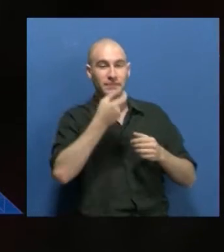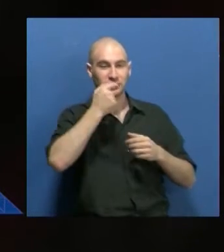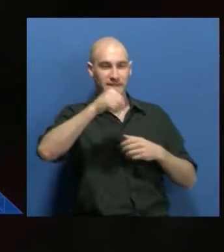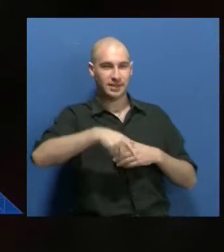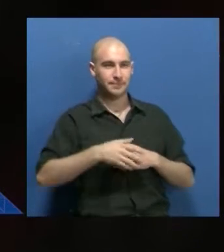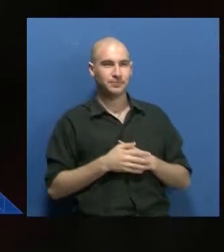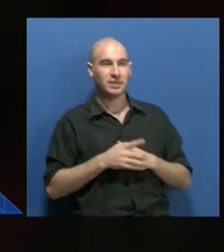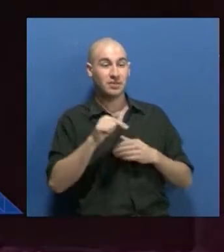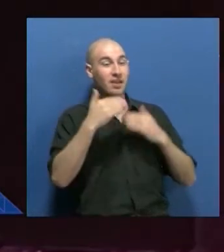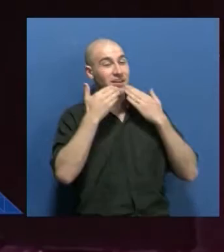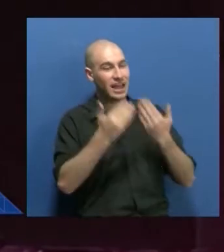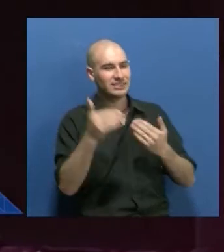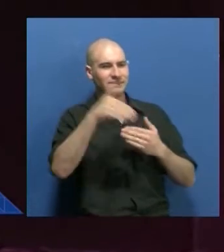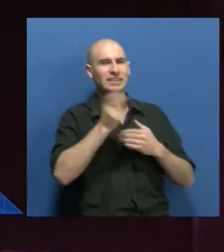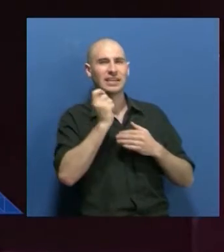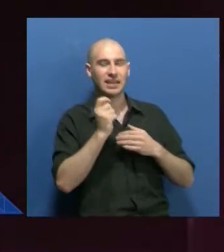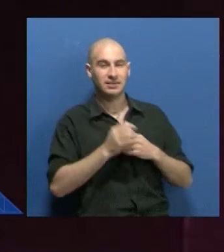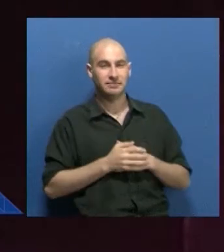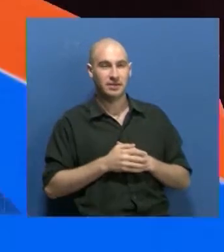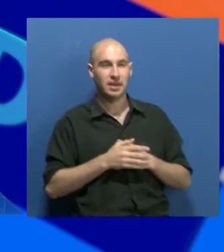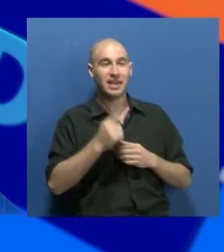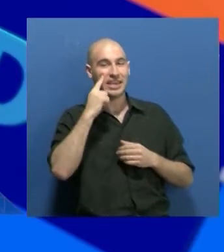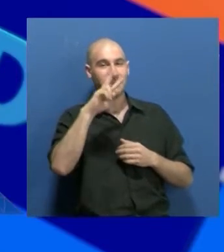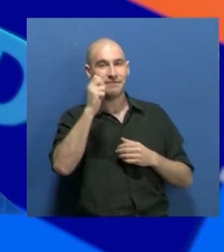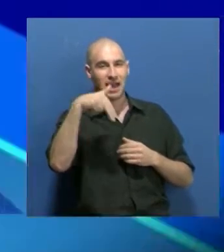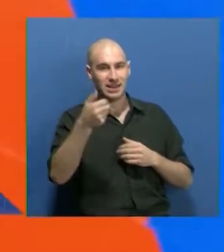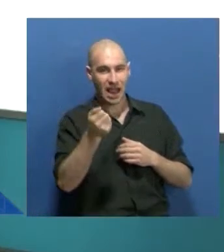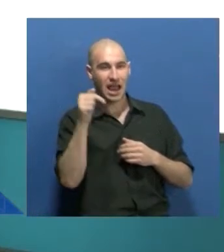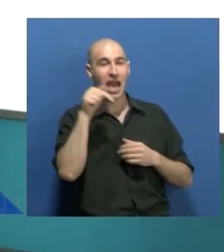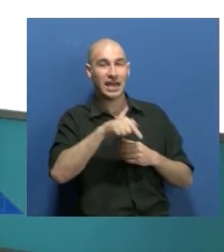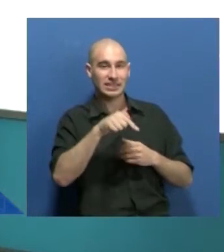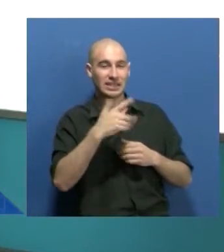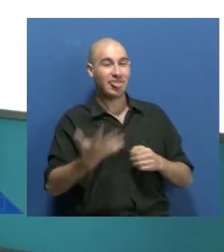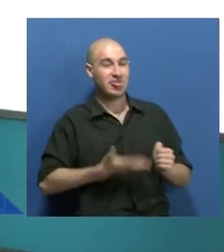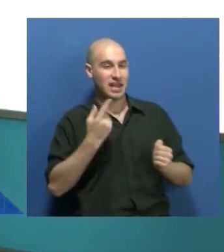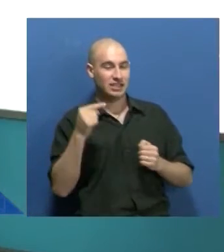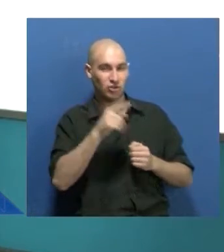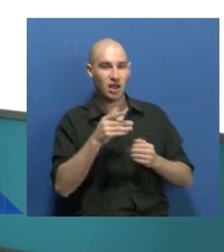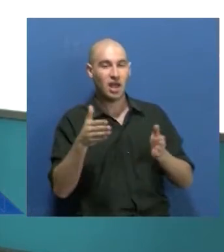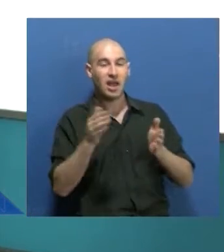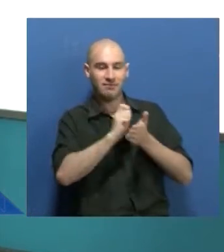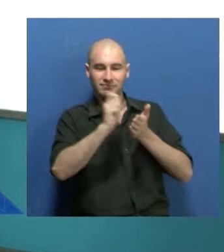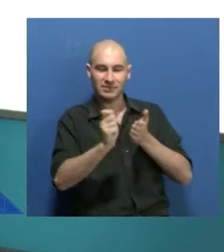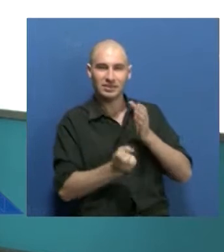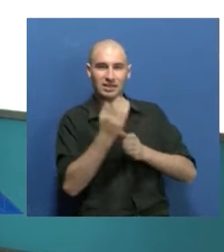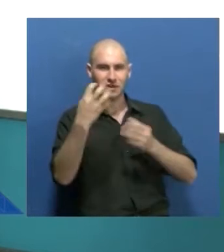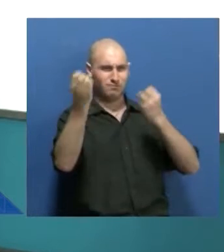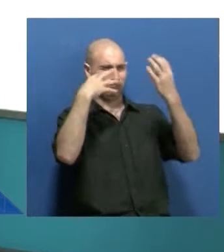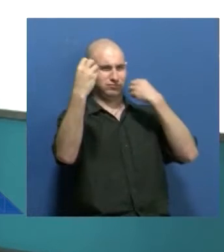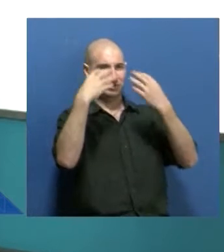Quiero agradecer la presencia aquí en nuestros estudios de Ivana Catanese, ella es la directora y coautora de la obra Me Pegan las Luces Y también